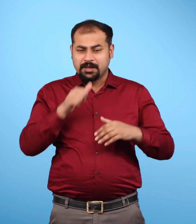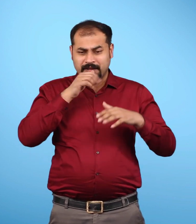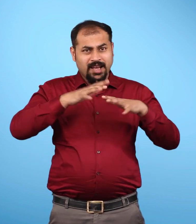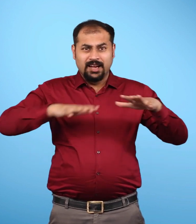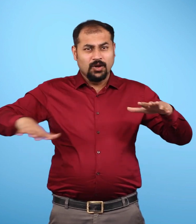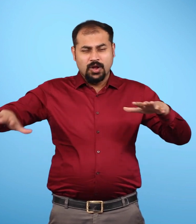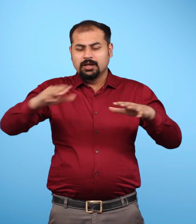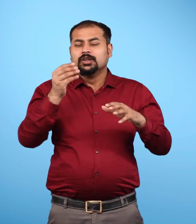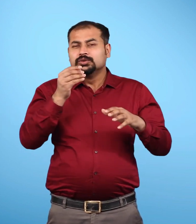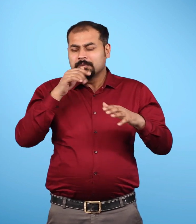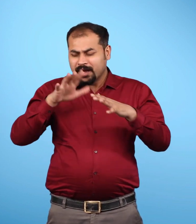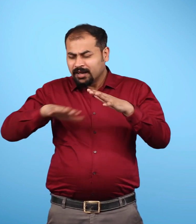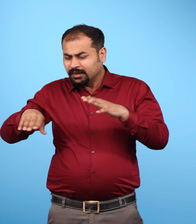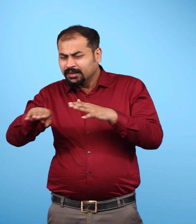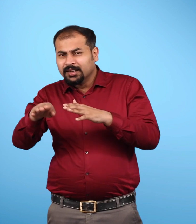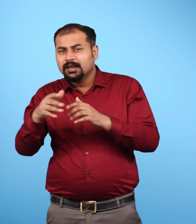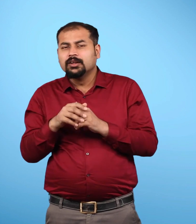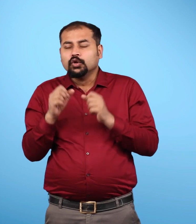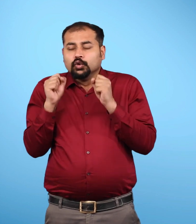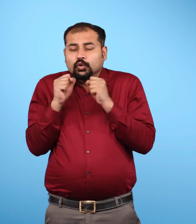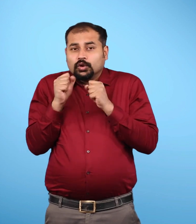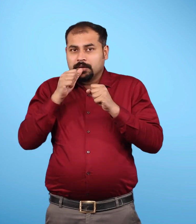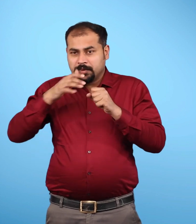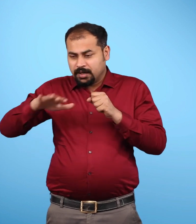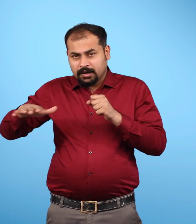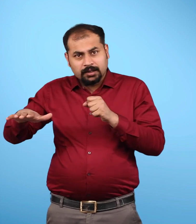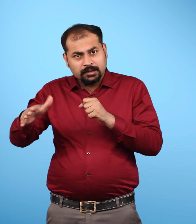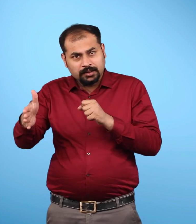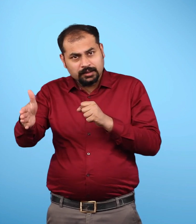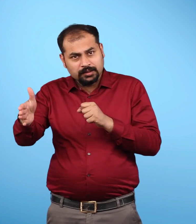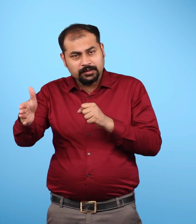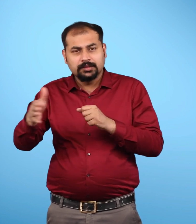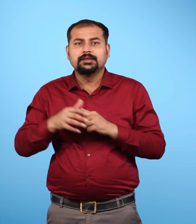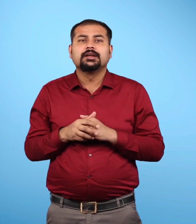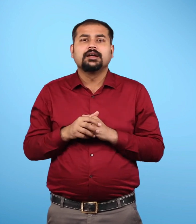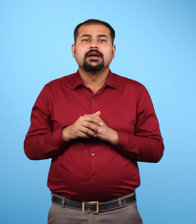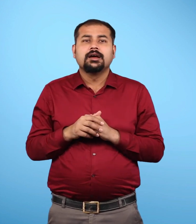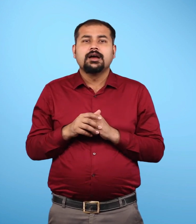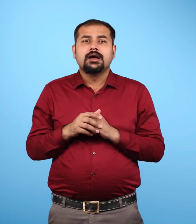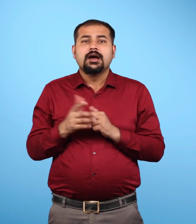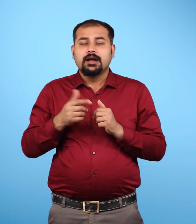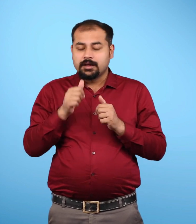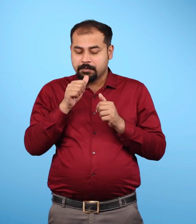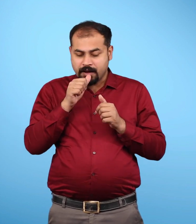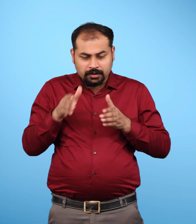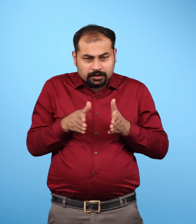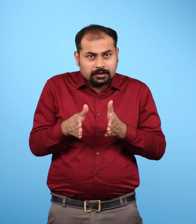शेश जल का बहुत बड़ा भाग बर्फ की परतों एवं हिम नदियों